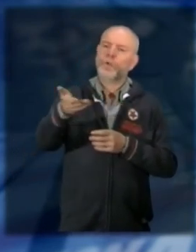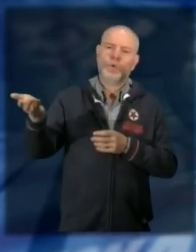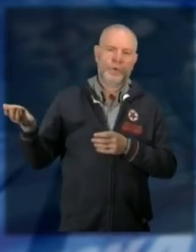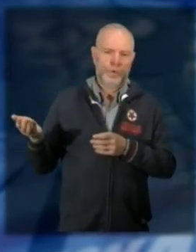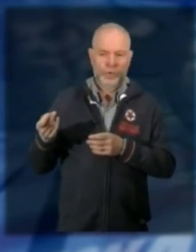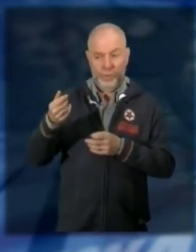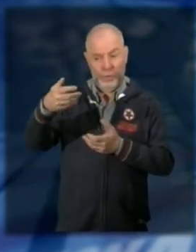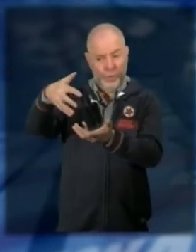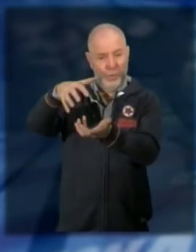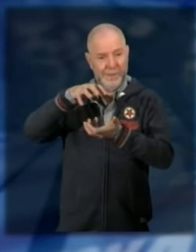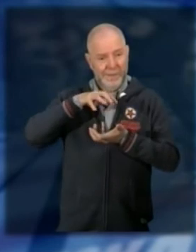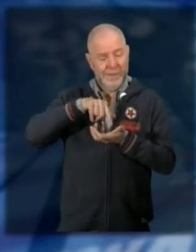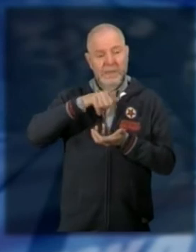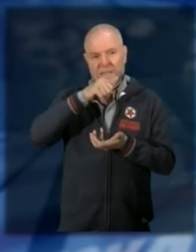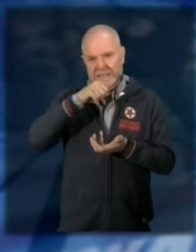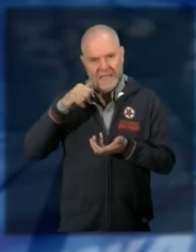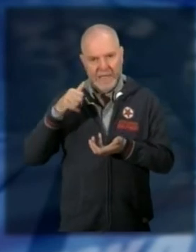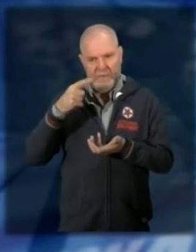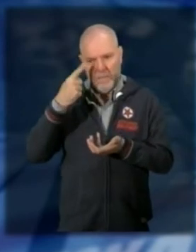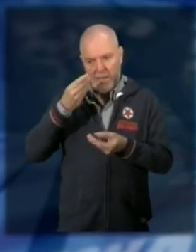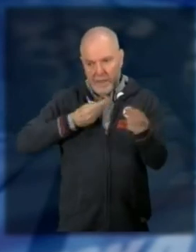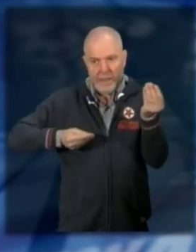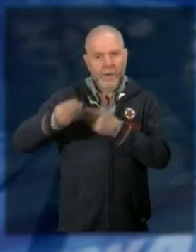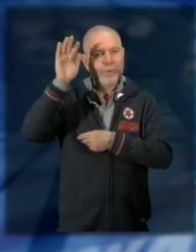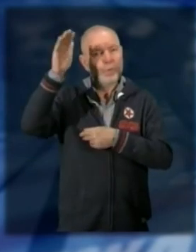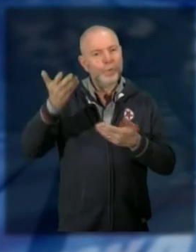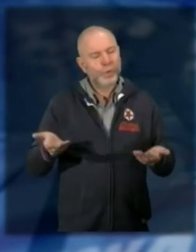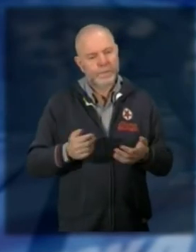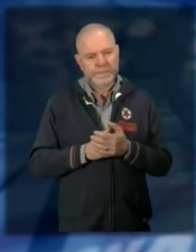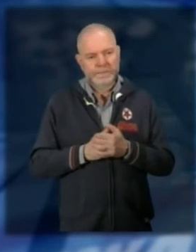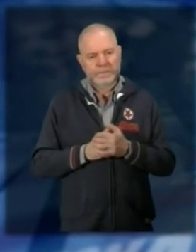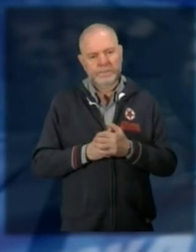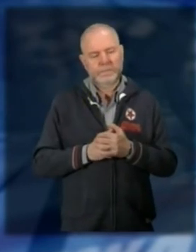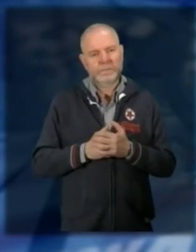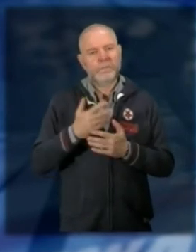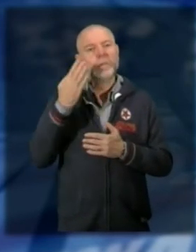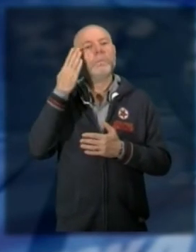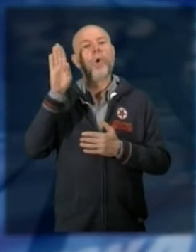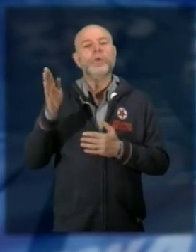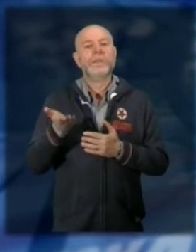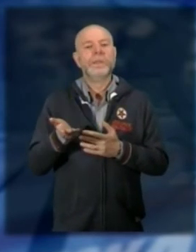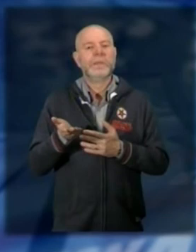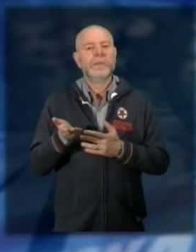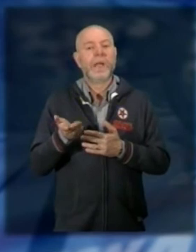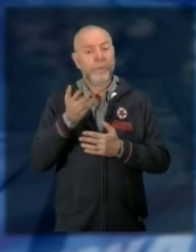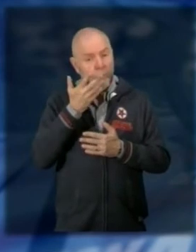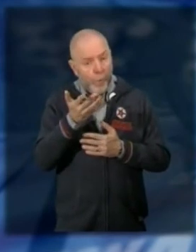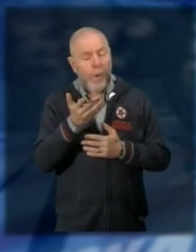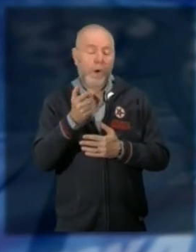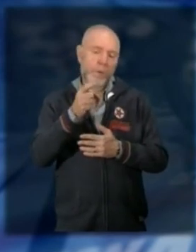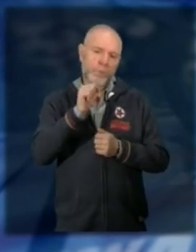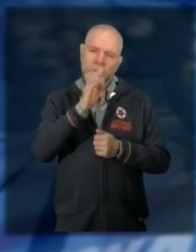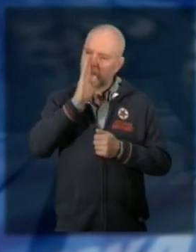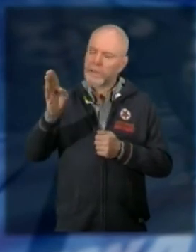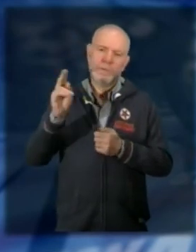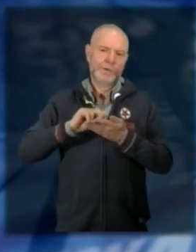contribuisce anche al territorio dunque se vogliamo un capo di alta moda esclusivo possiamo rivolgerci direttamente allora